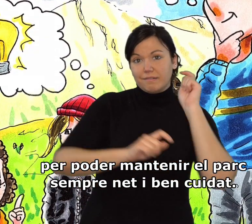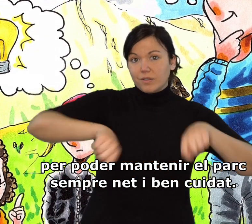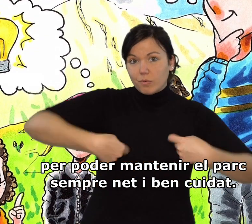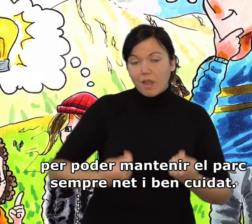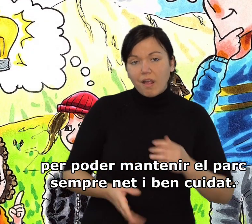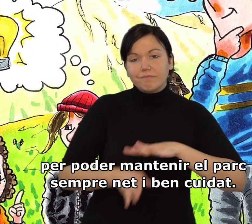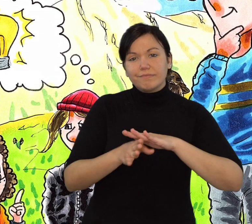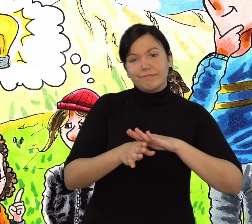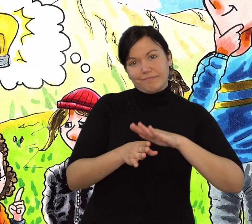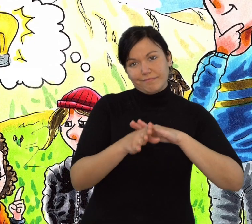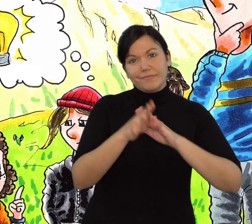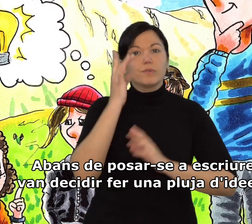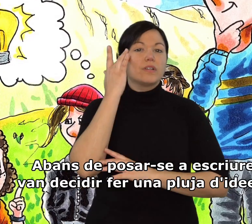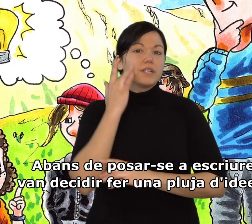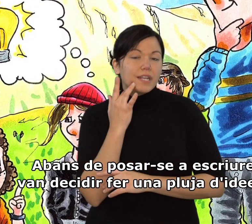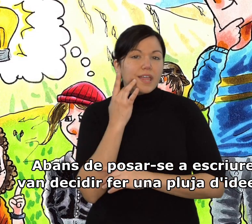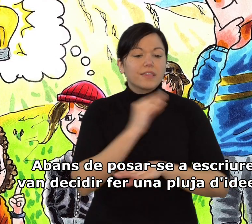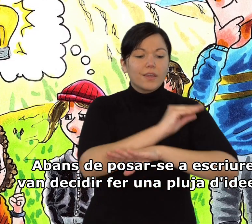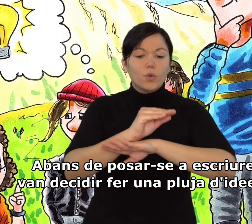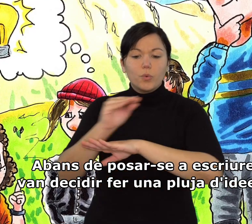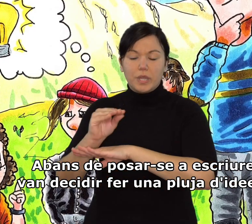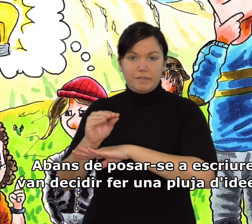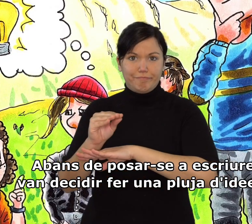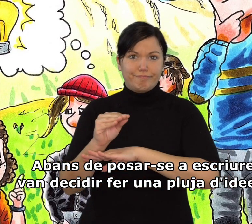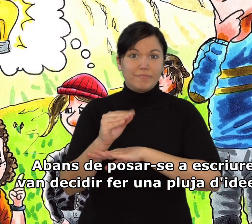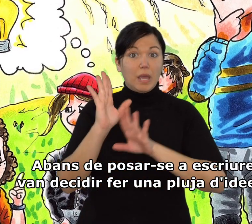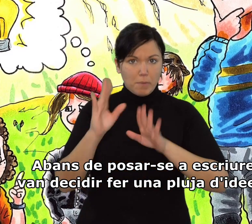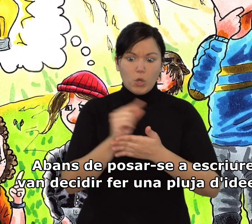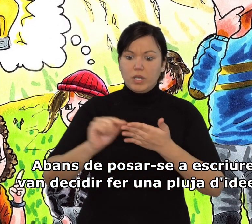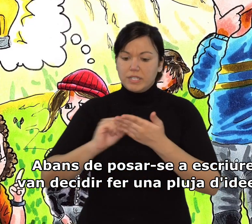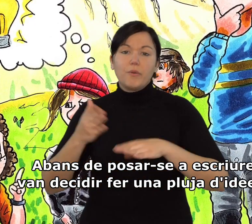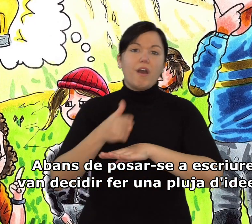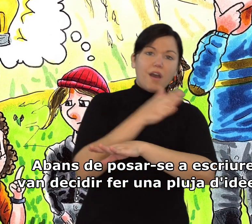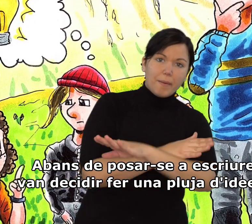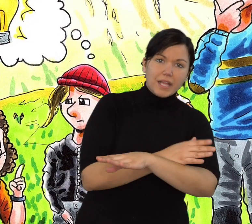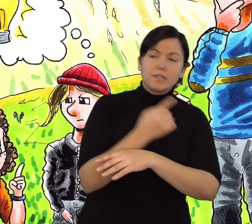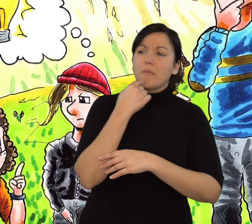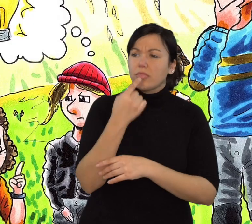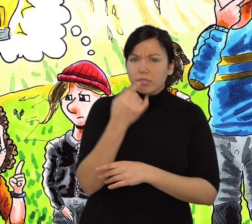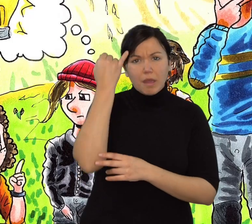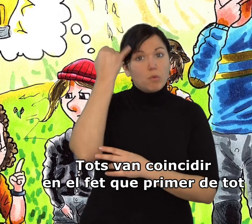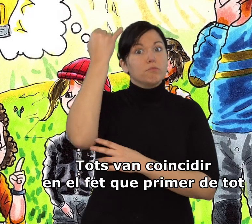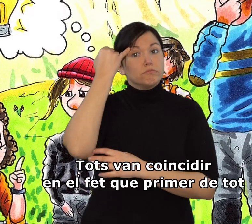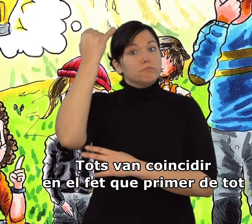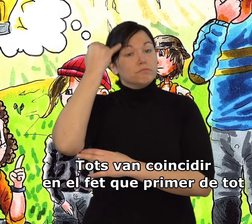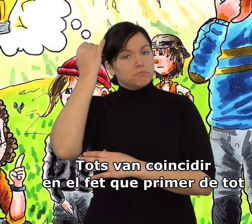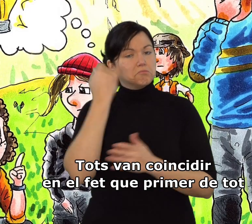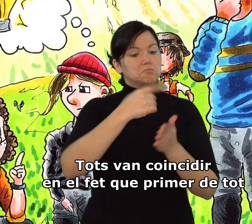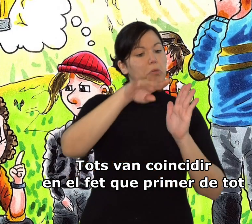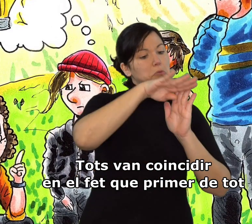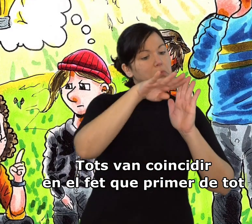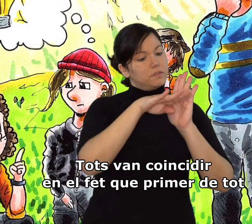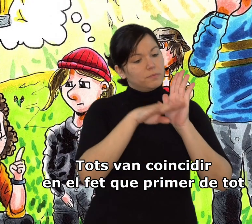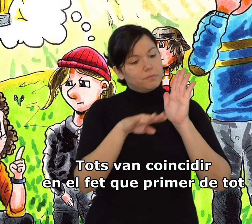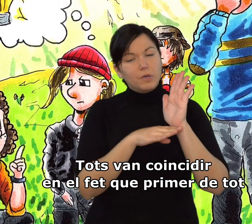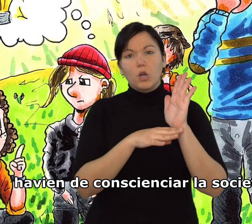net i ben cuidat. Abans de posar-se a escriure, van decidir fer una pluja d'idees. Tots van coincidir en